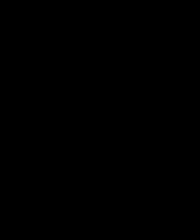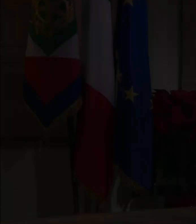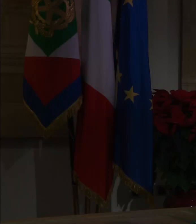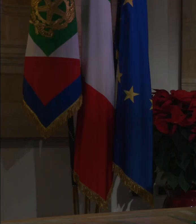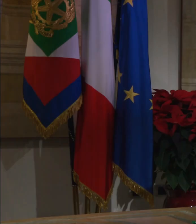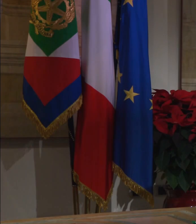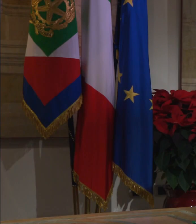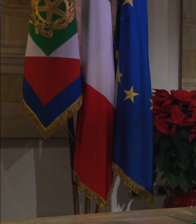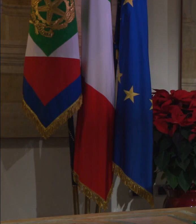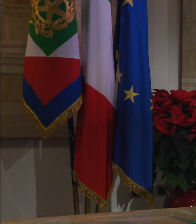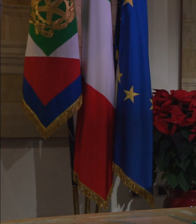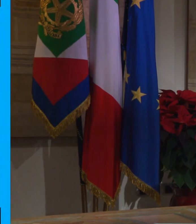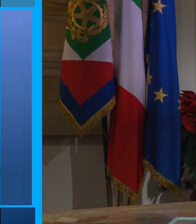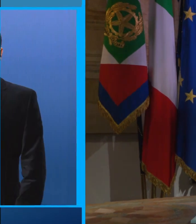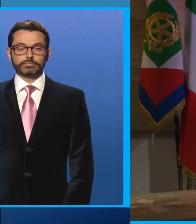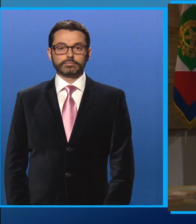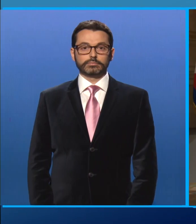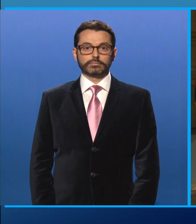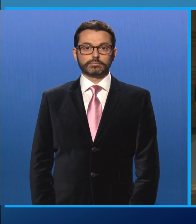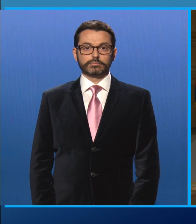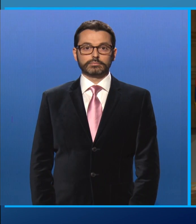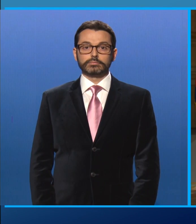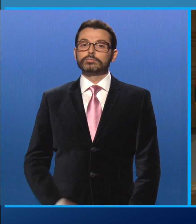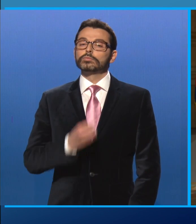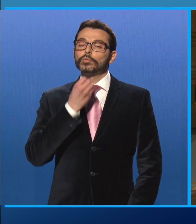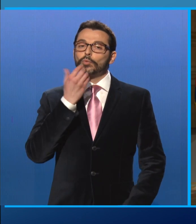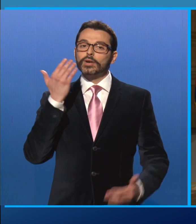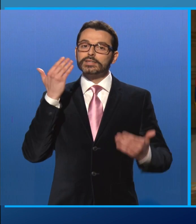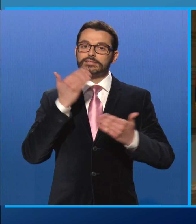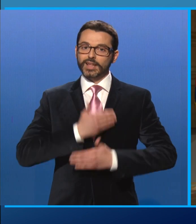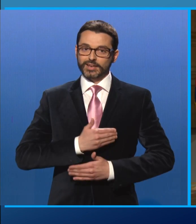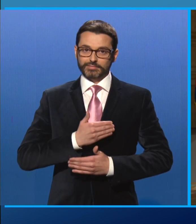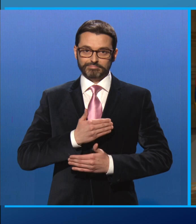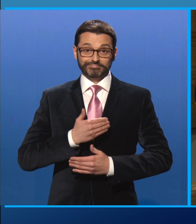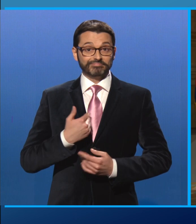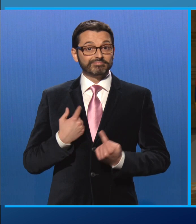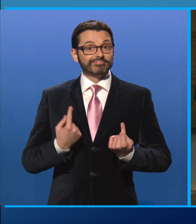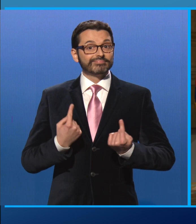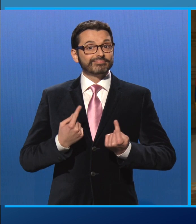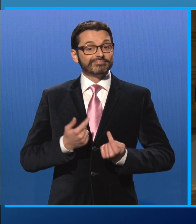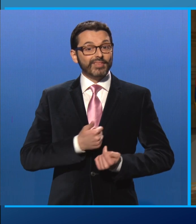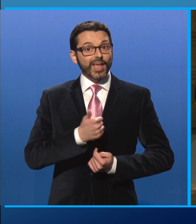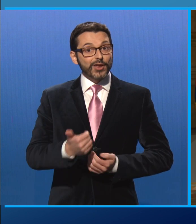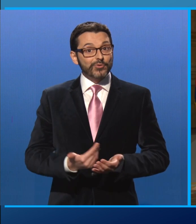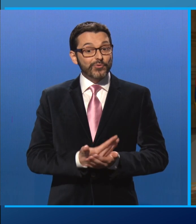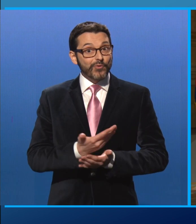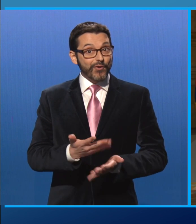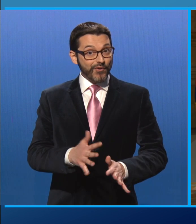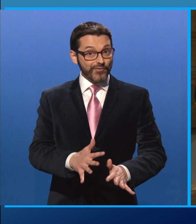Buonasera. Nell'attesa del nuovo anno desidero rivolgere gli auguri migliori a tutte le italiane